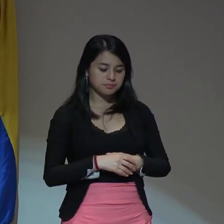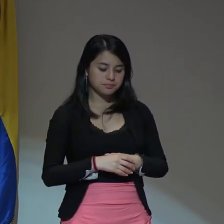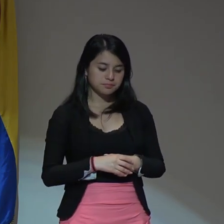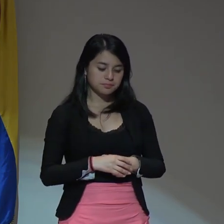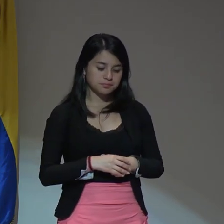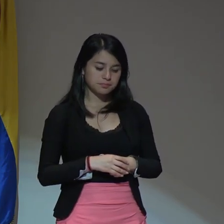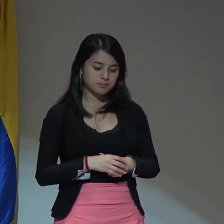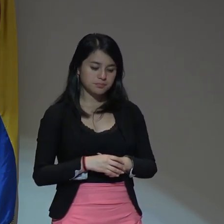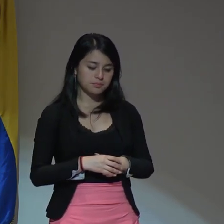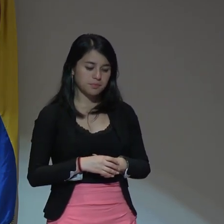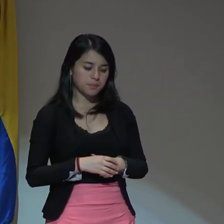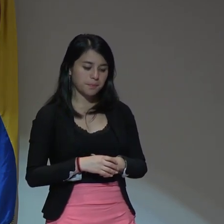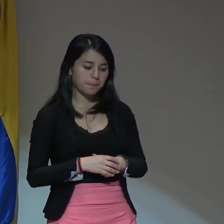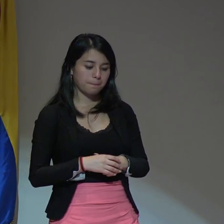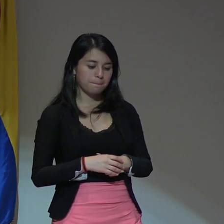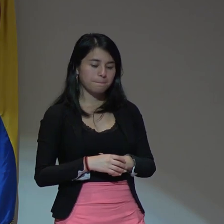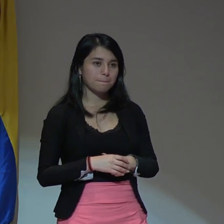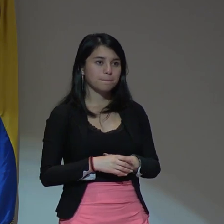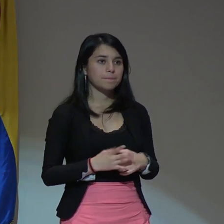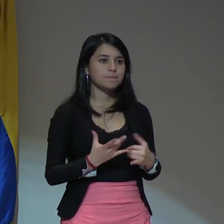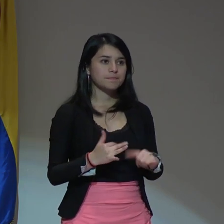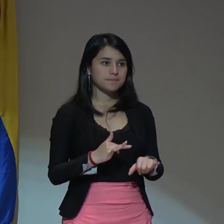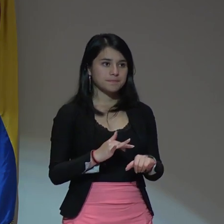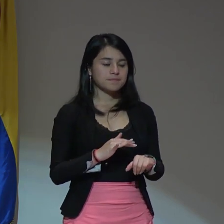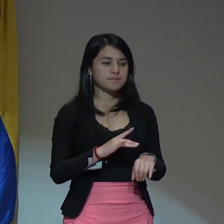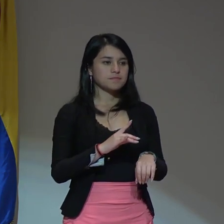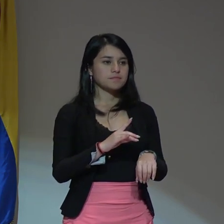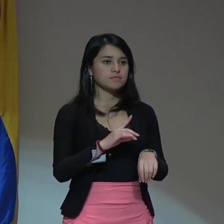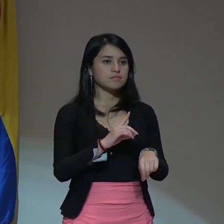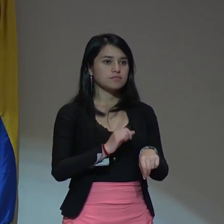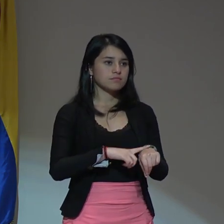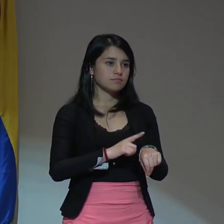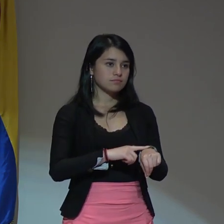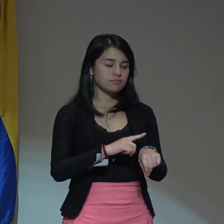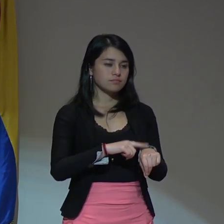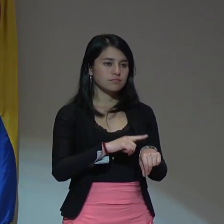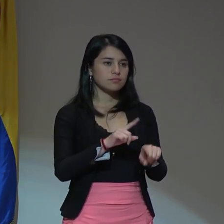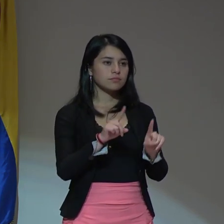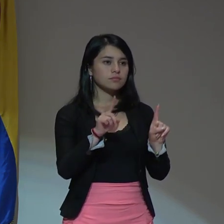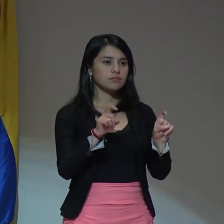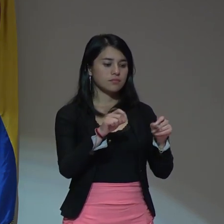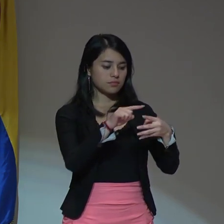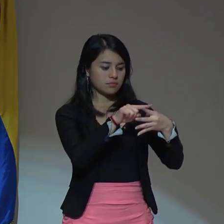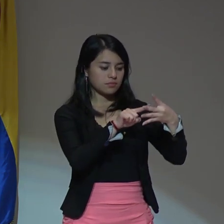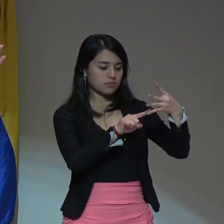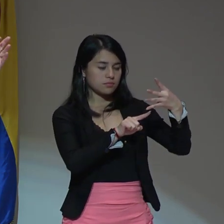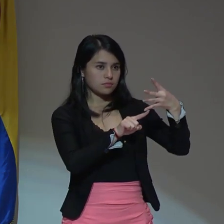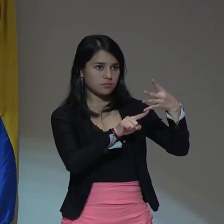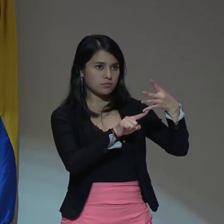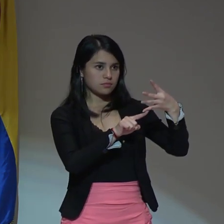ya no me da el tiempo para hablar de los cuatro